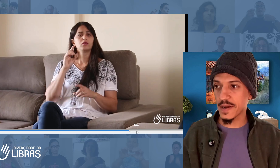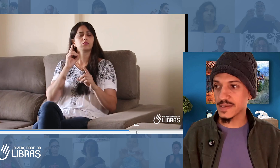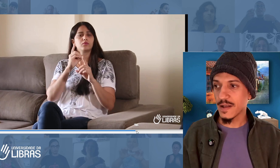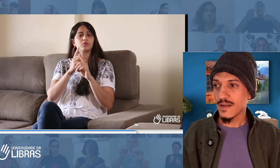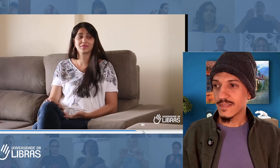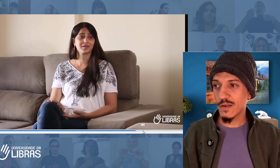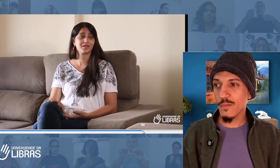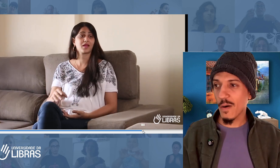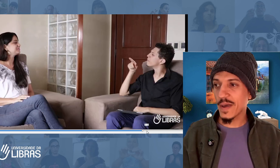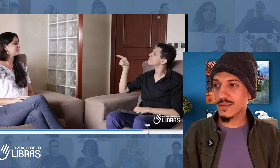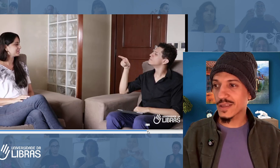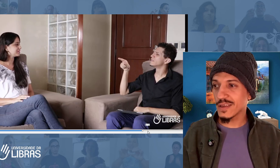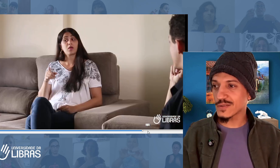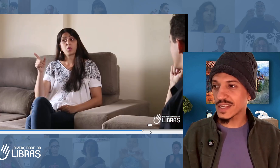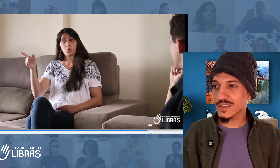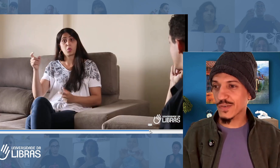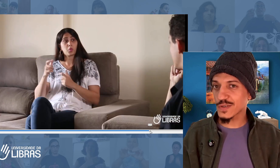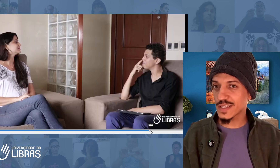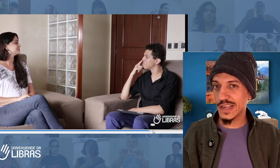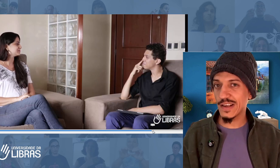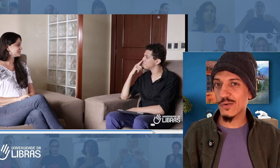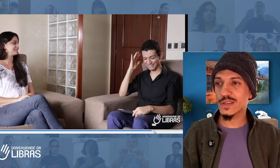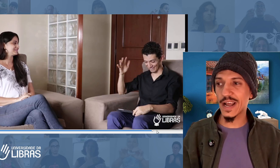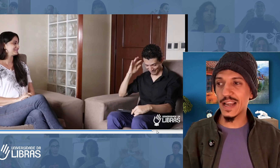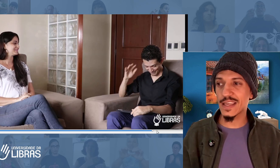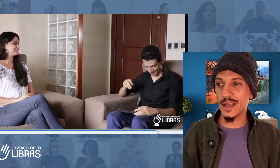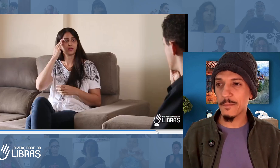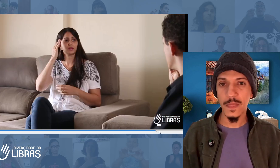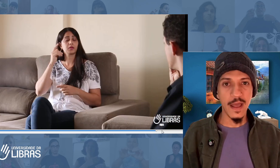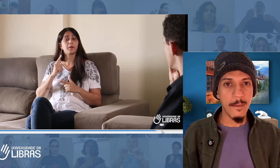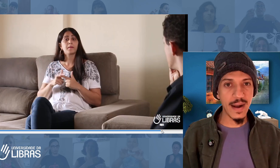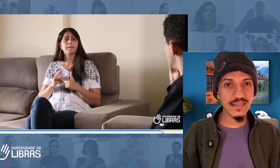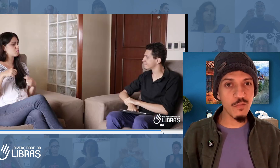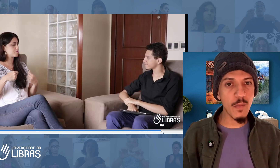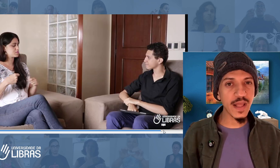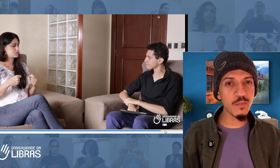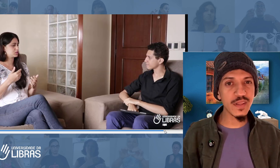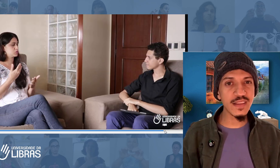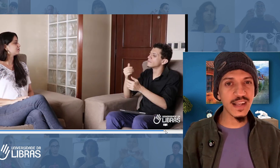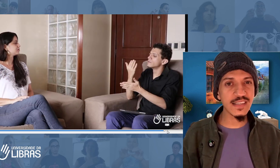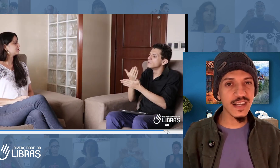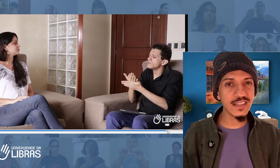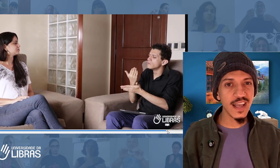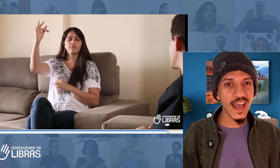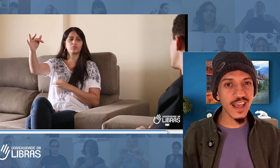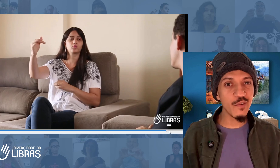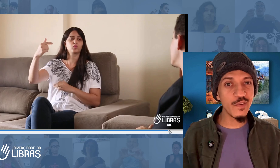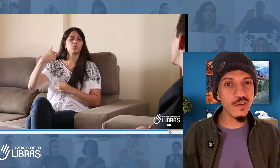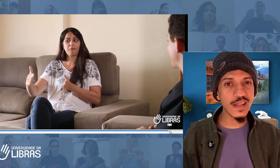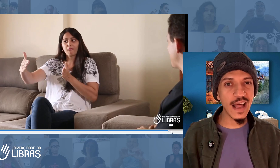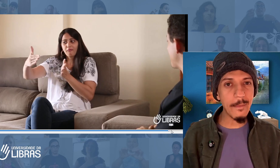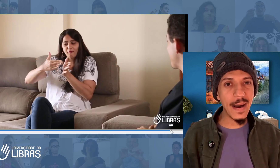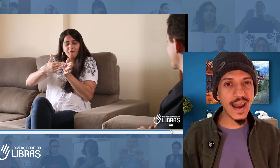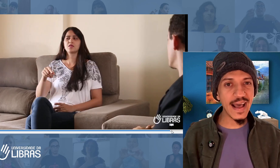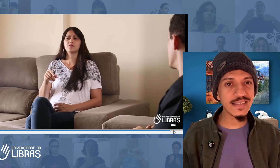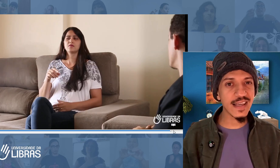tem um momento aqui, eu não sei se eu vou conseguir encontrar ele aqui, mas tem um momento muito interessante em que o filho dela aparece aqui